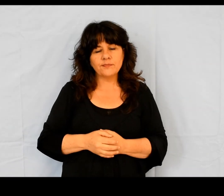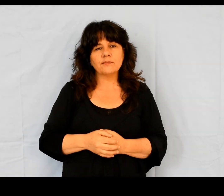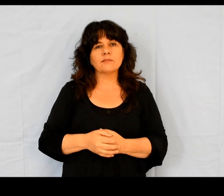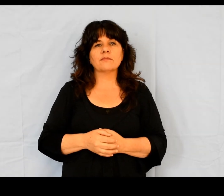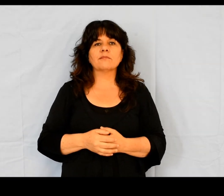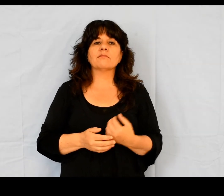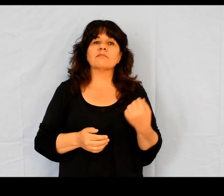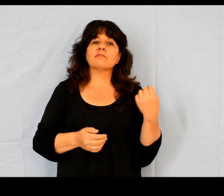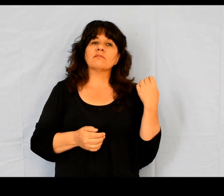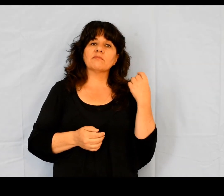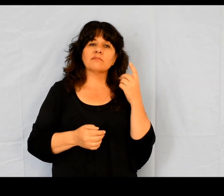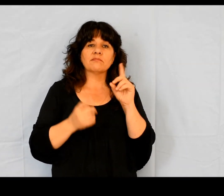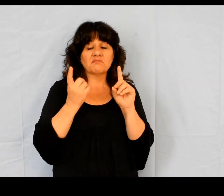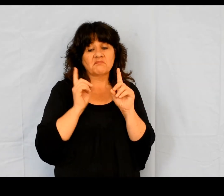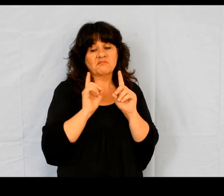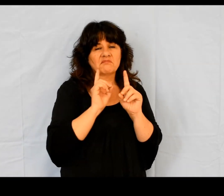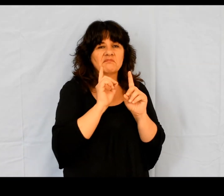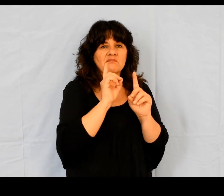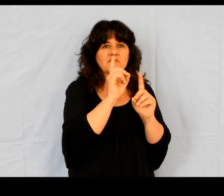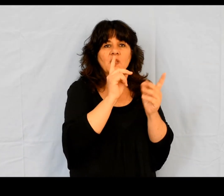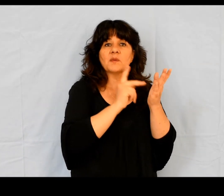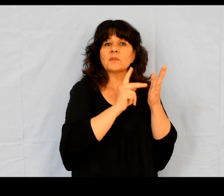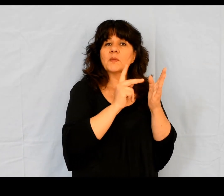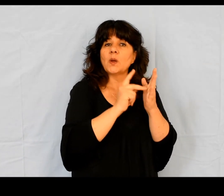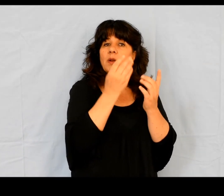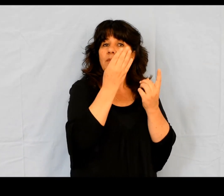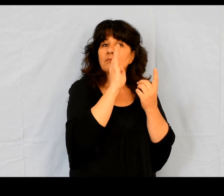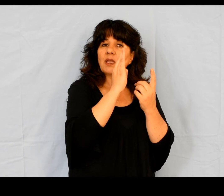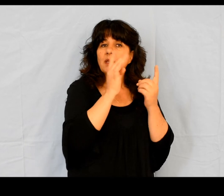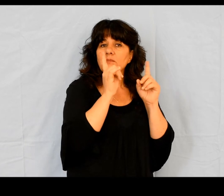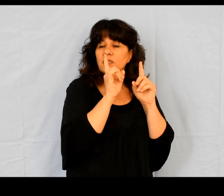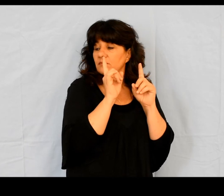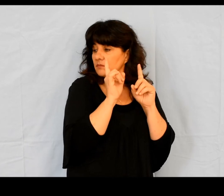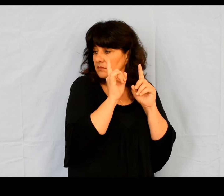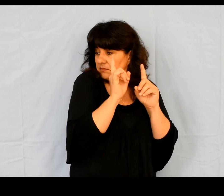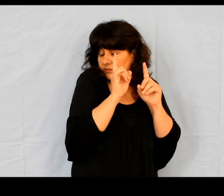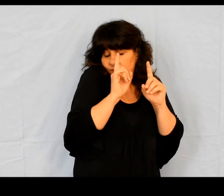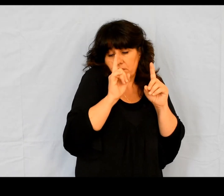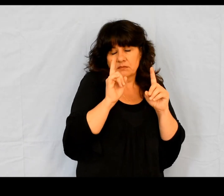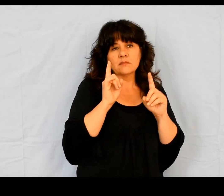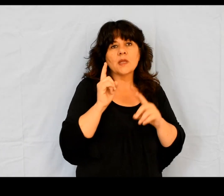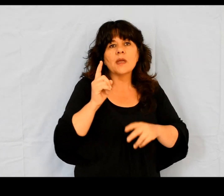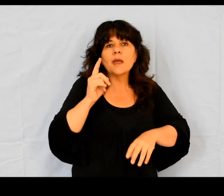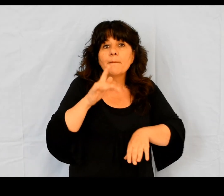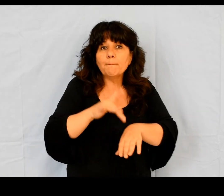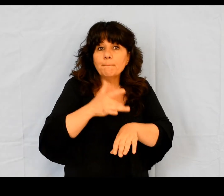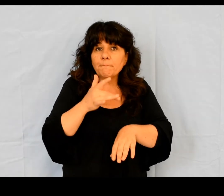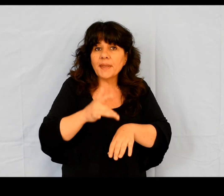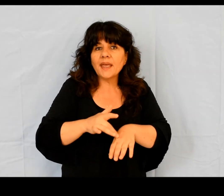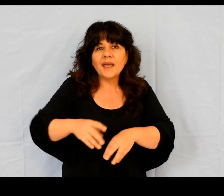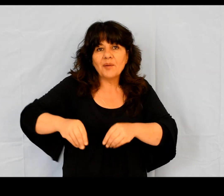Ceux-ci secouèrent contre eux la poussière de leurs pieds Et se rendirent à Iconium